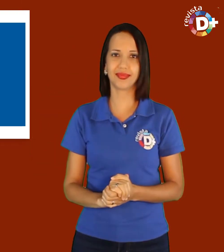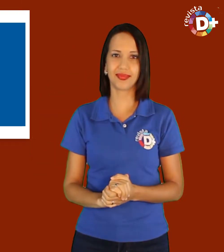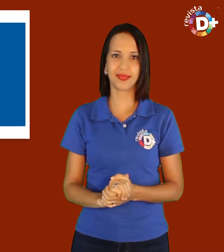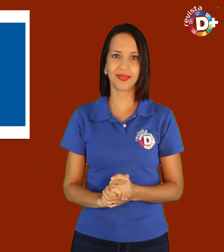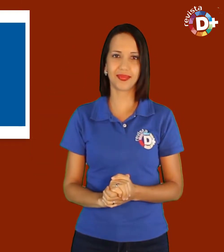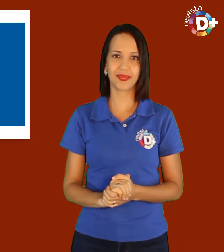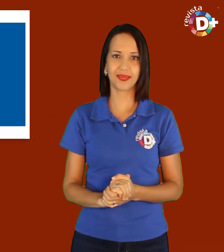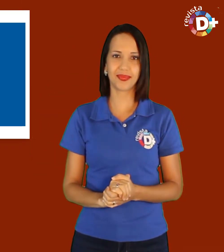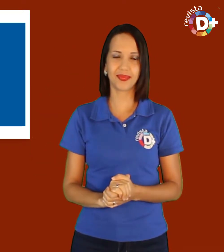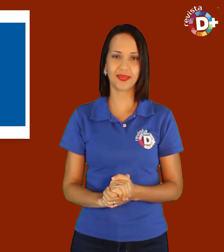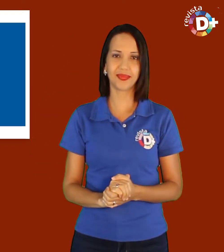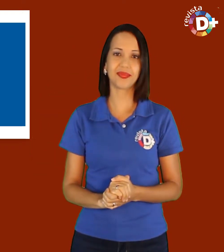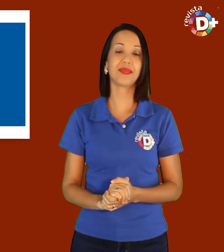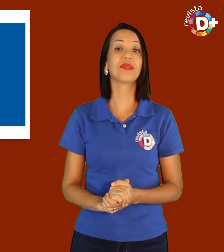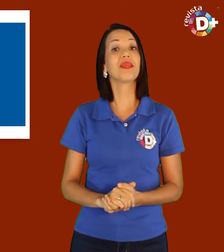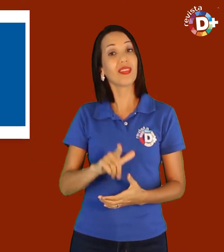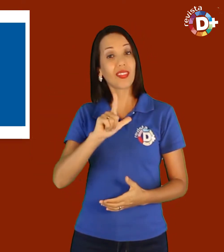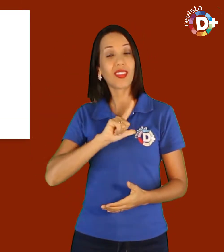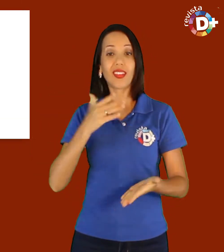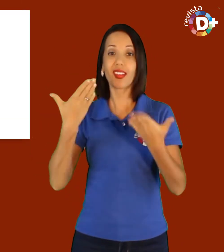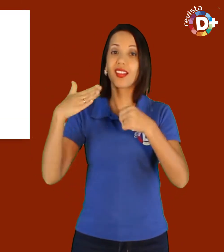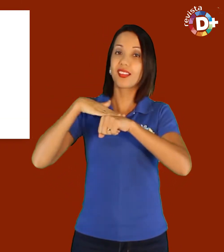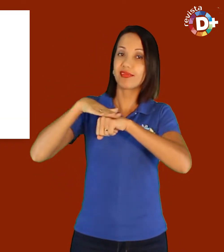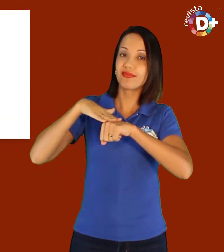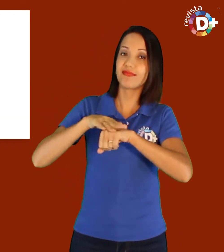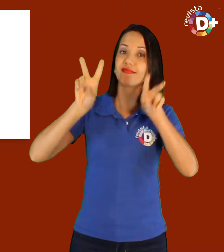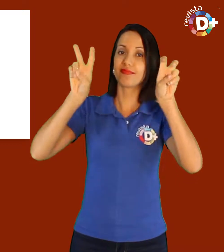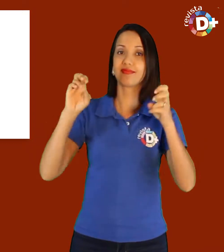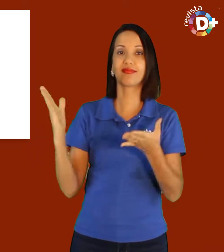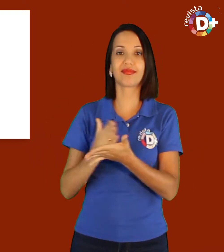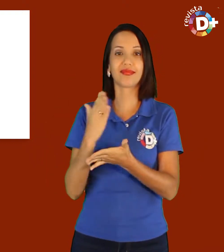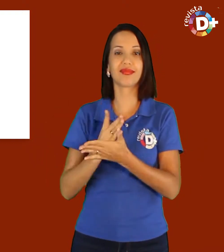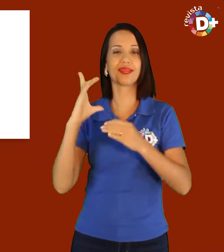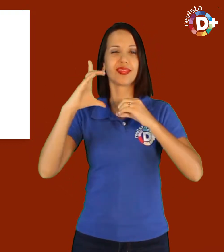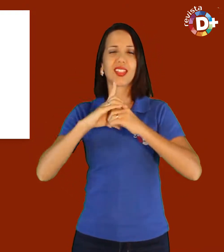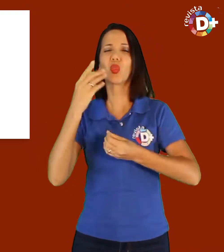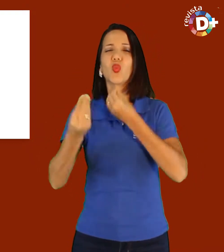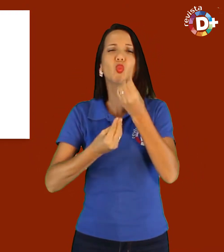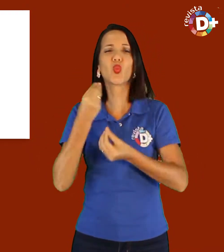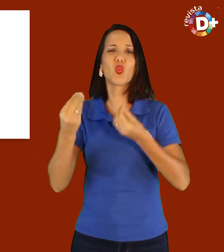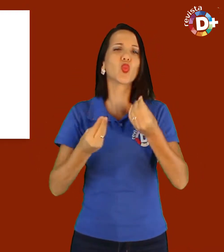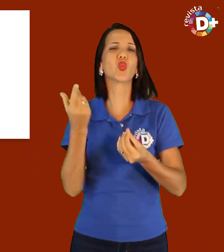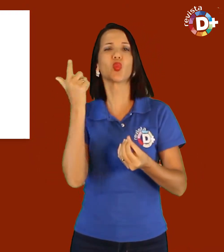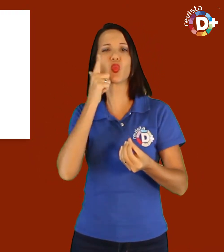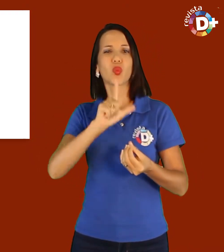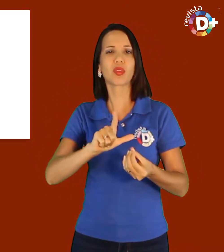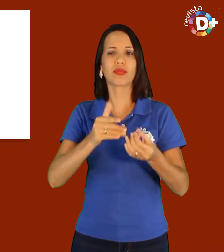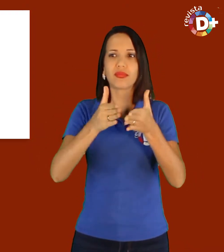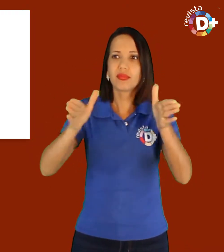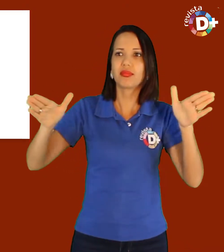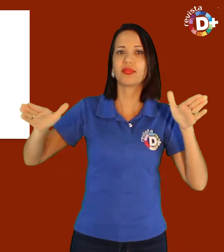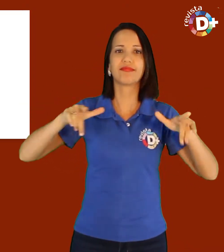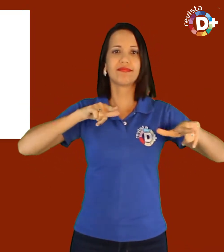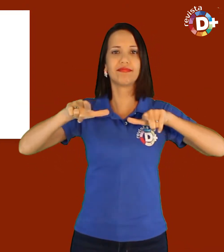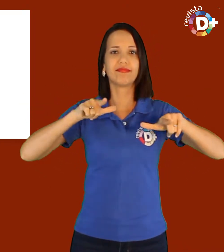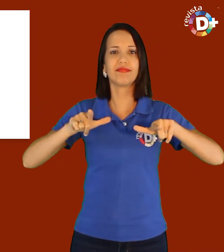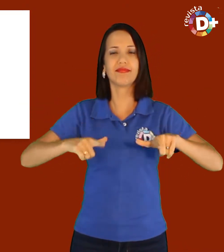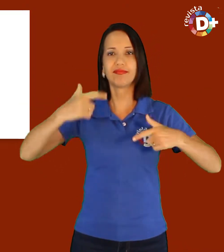absoluta. Destaca. Célia conversou com Ademais sobre como pretende ampliar a voz da pessoa com